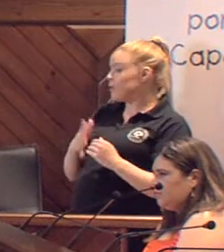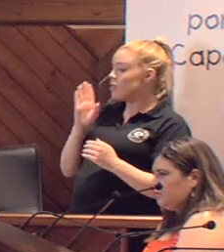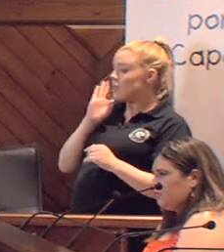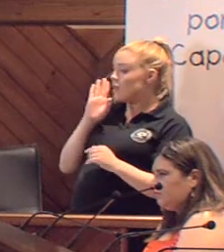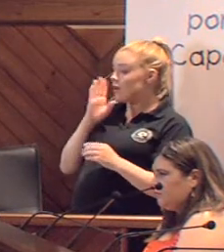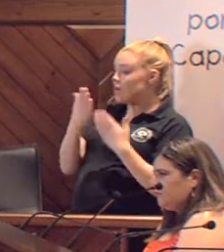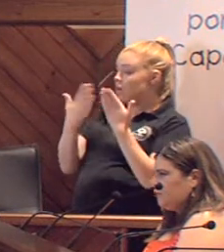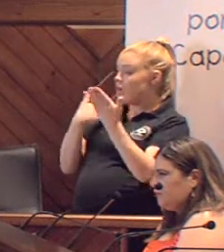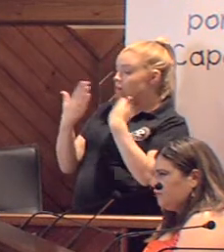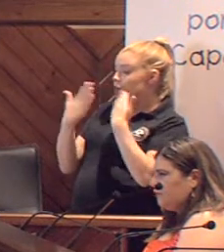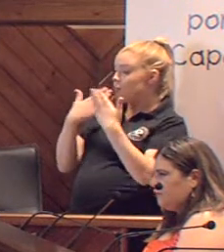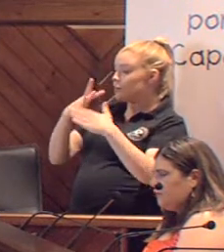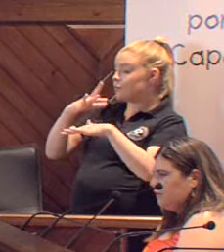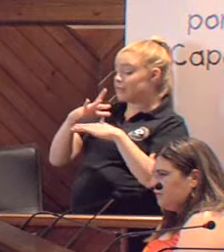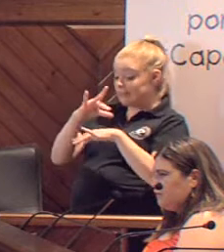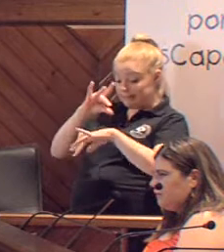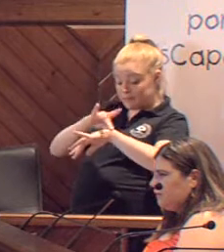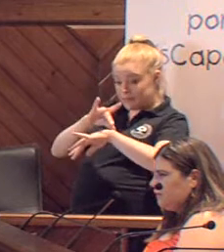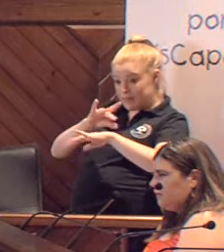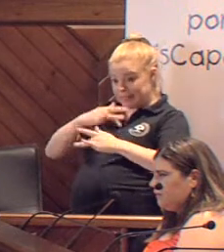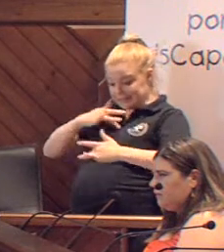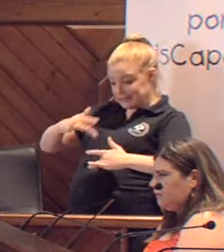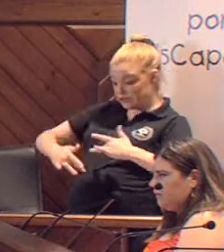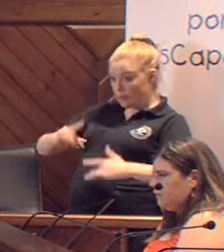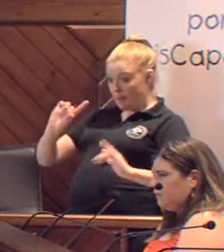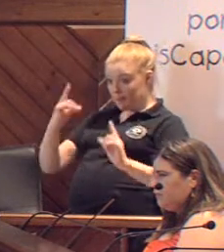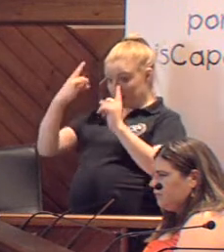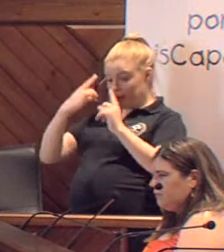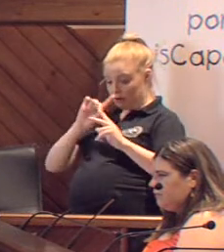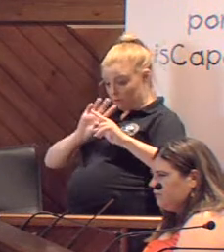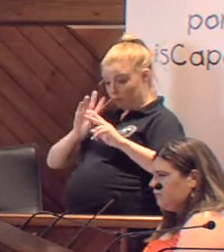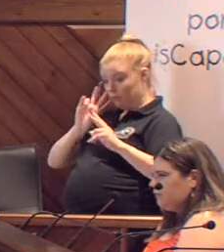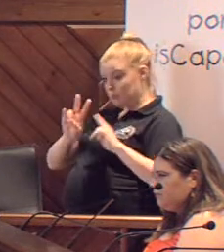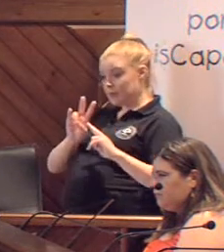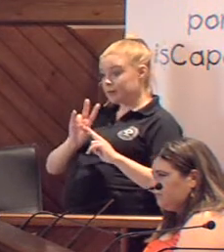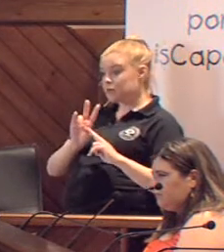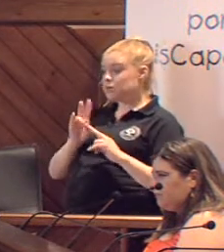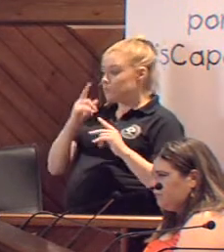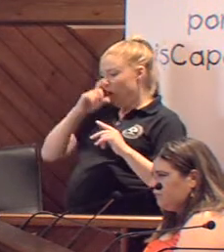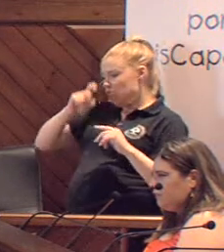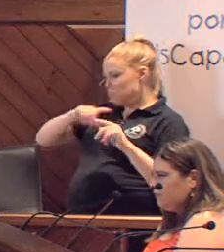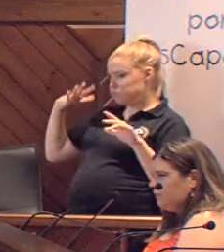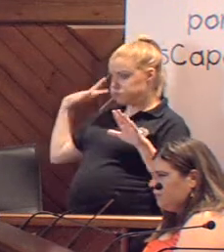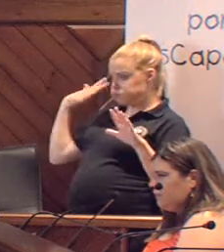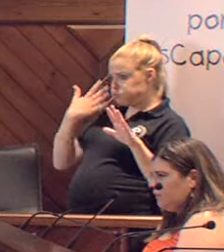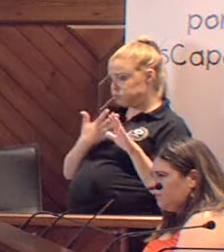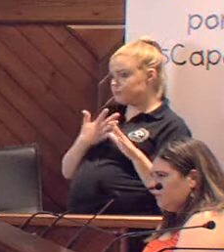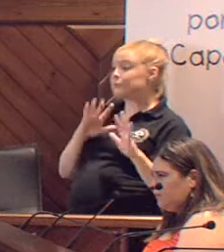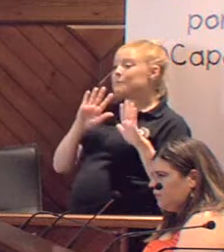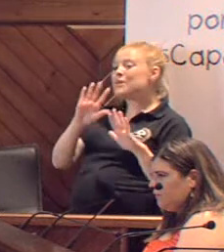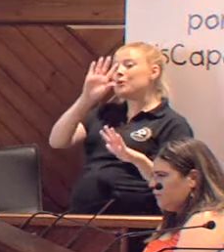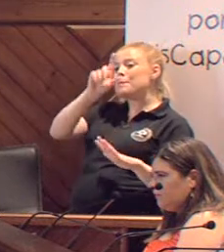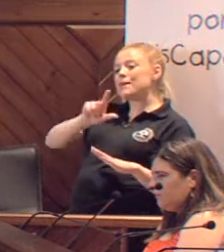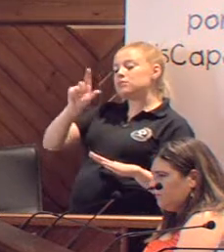hablando, pues la enfermedad, desde que aparecen los primeros síntomas hasta que se llega a un diagnóstico, pueden pasar muchos años. Pero la persona